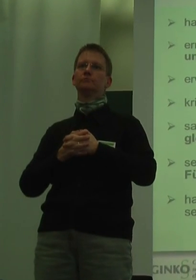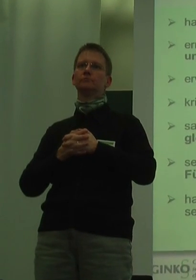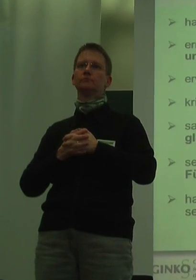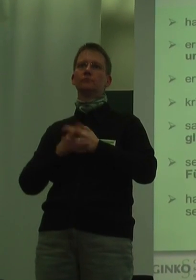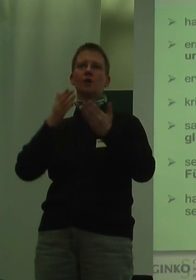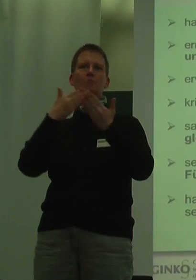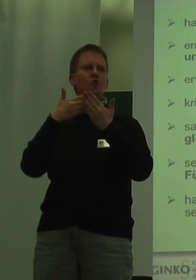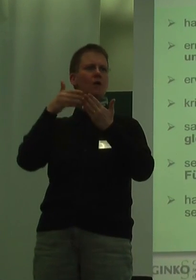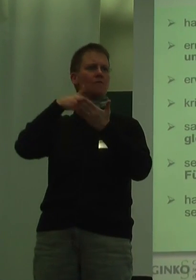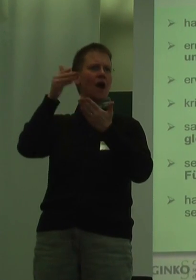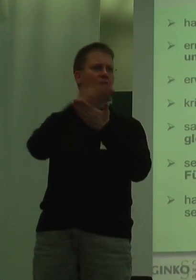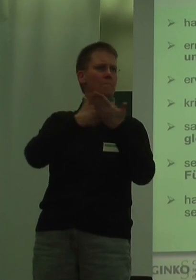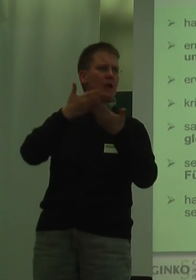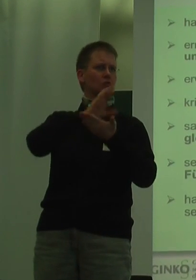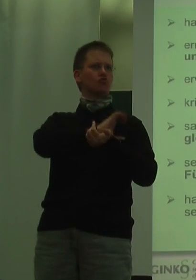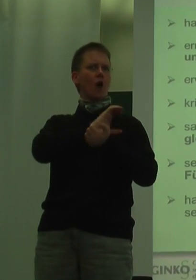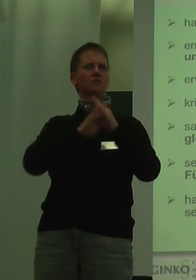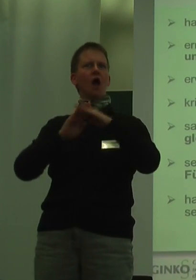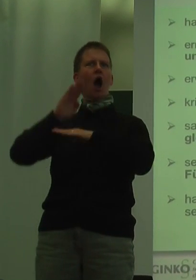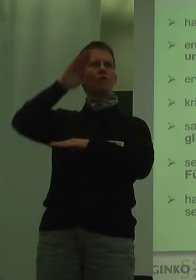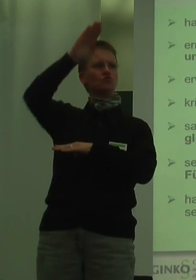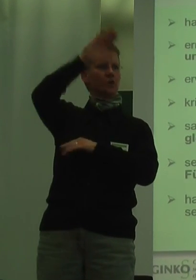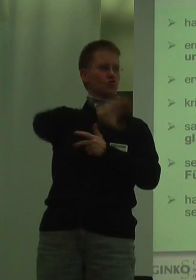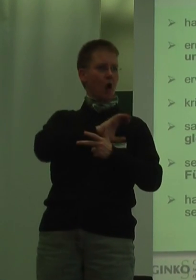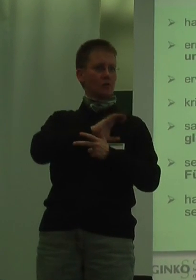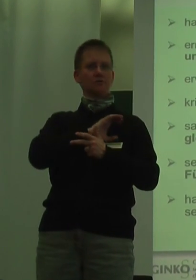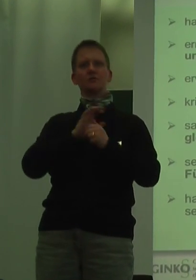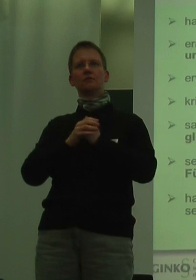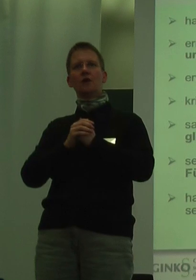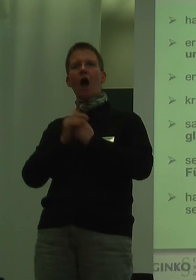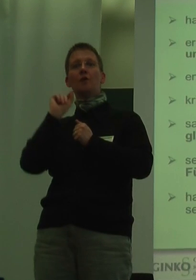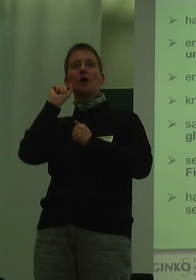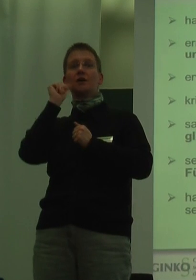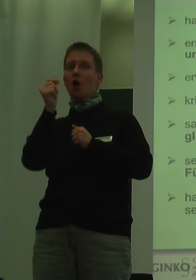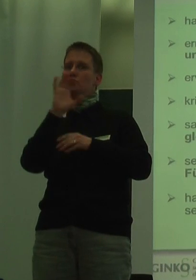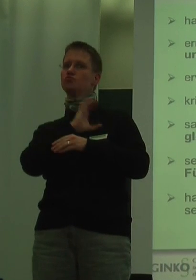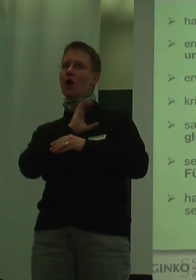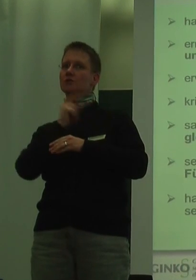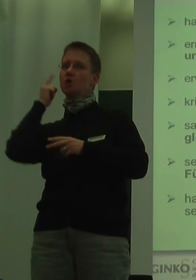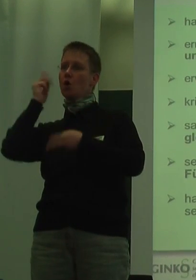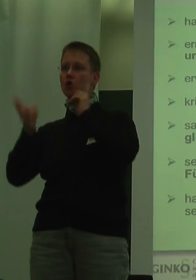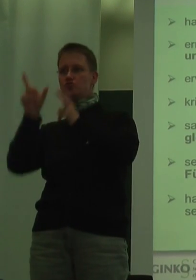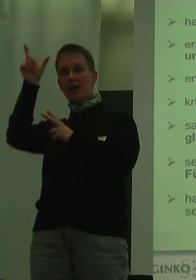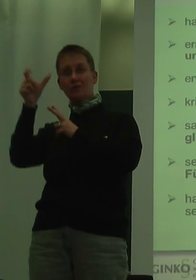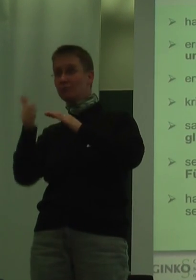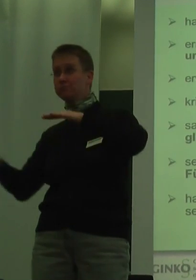Weiterbildungschancen und Aufstiegschancen angeht, sehen aber kaum Chancen, dass Mitarbeiter mit Behördschädigungen in Führungspositionen